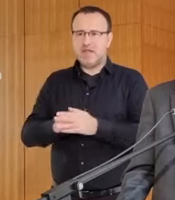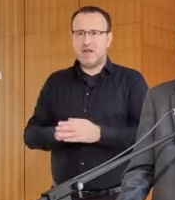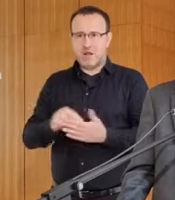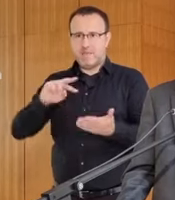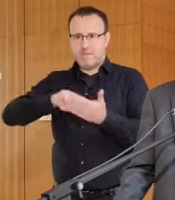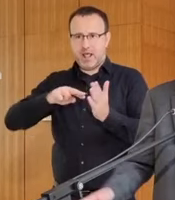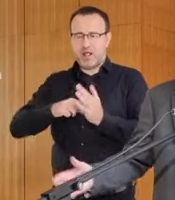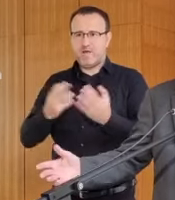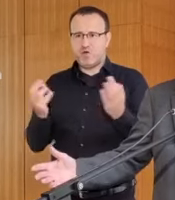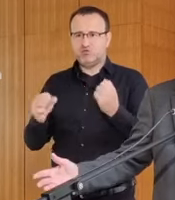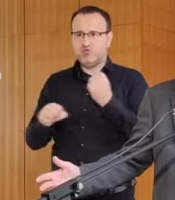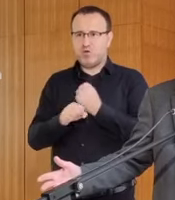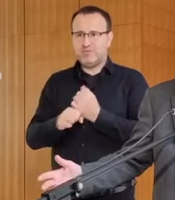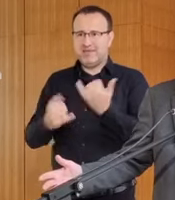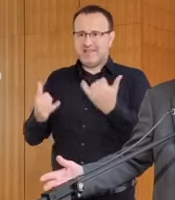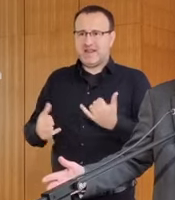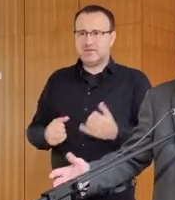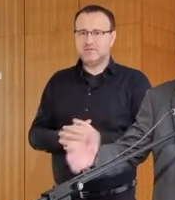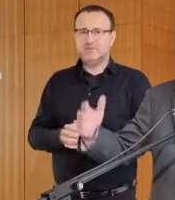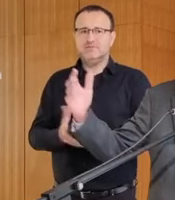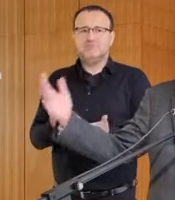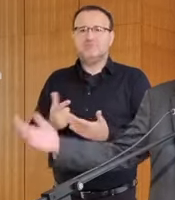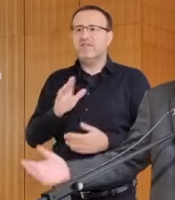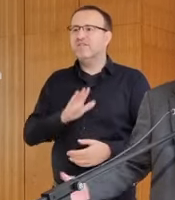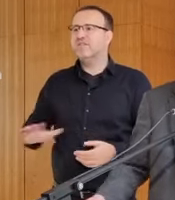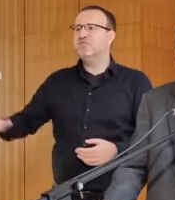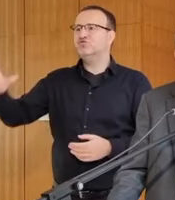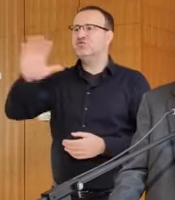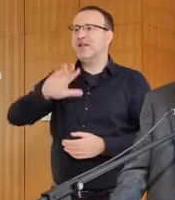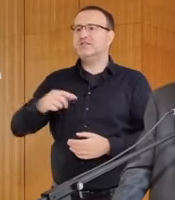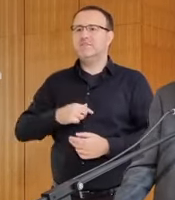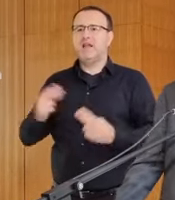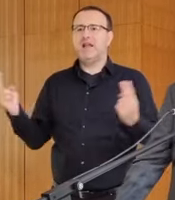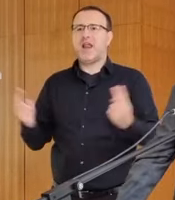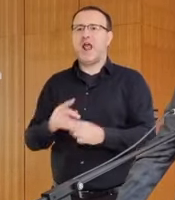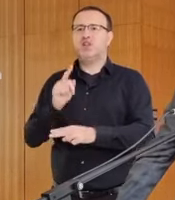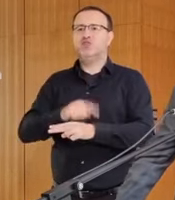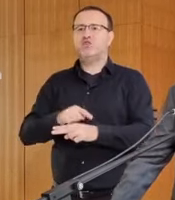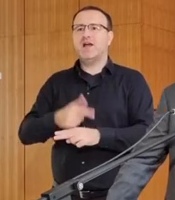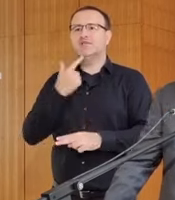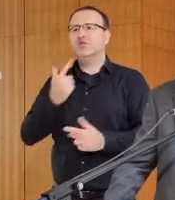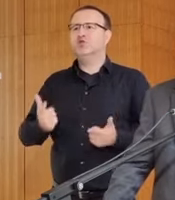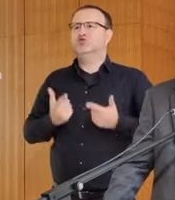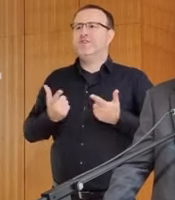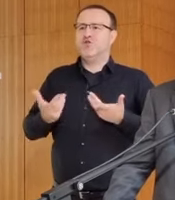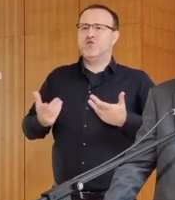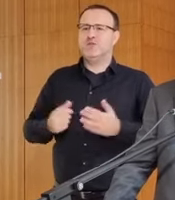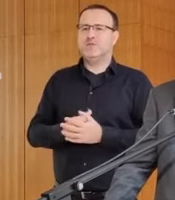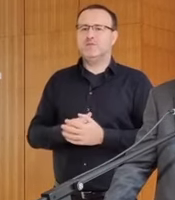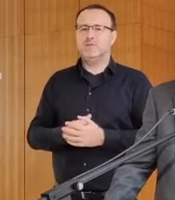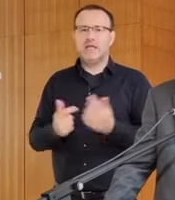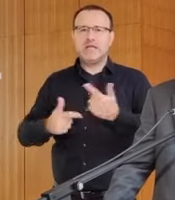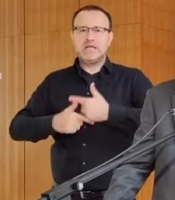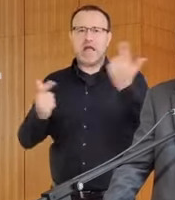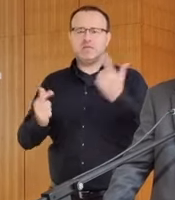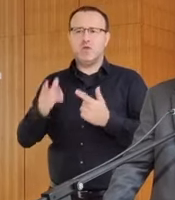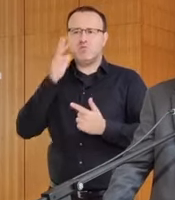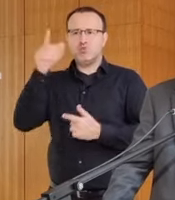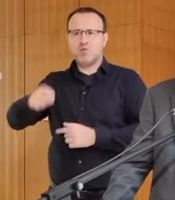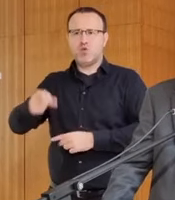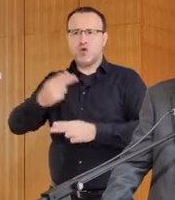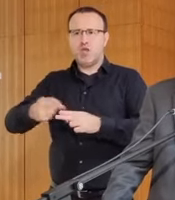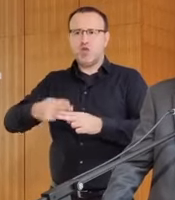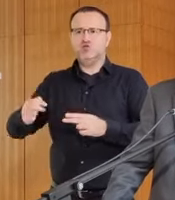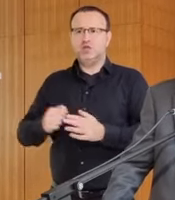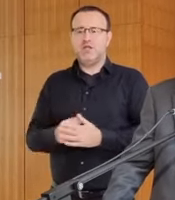s tým urobiť aj teraz? Všetci sme tu na krátky čas z hľadiska väčšnosti, ale jasné, budem sa tým zaoberať a